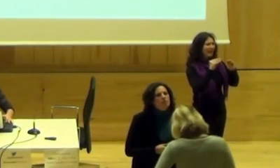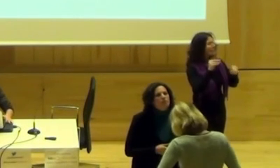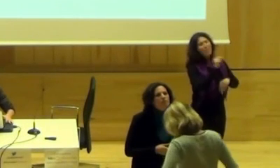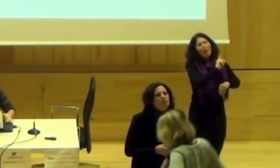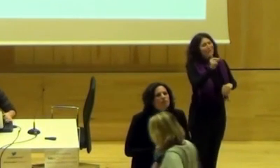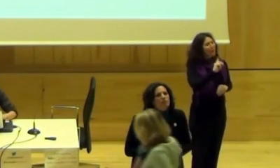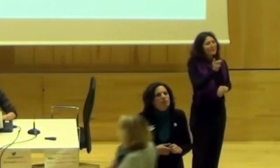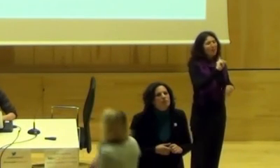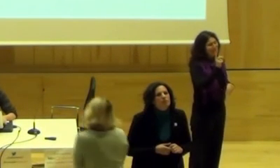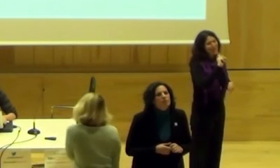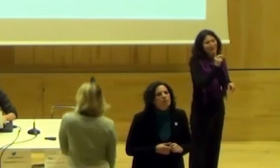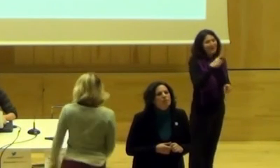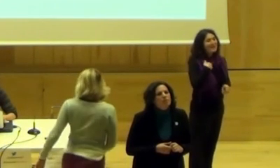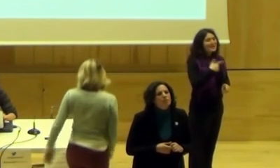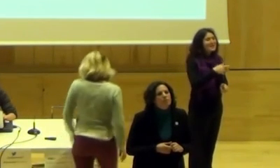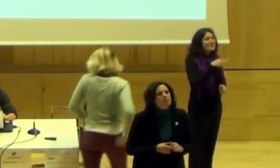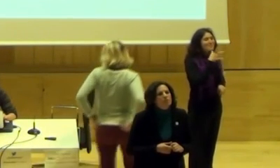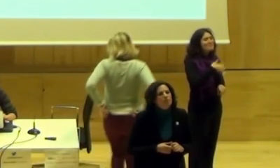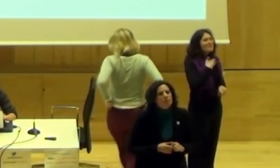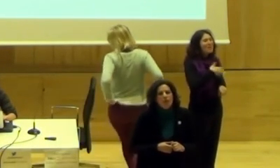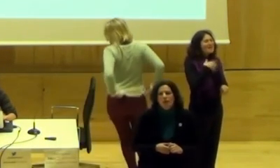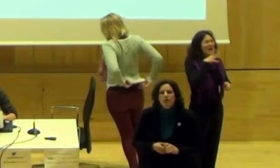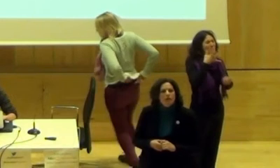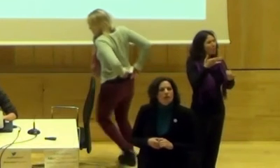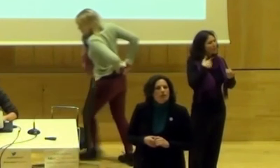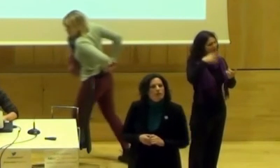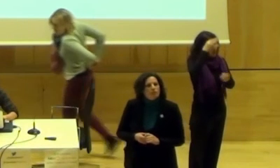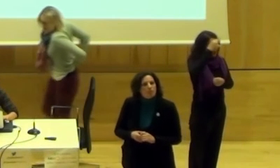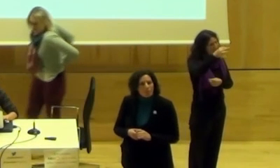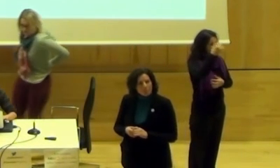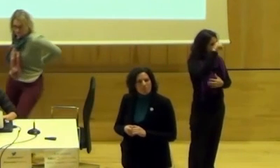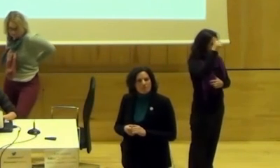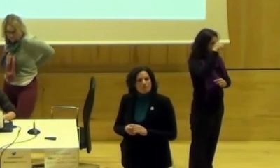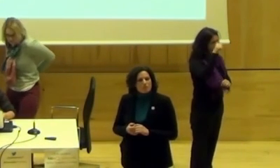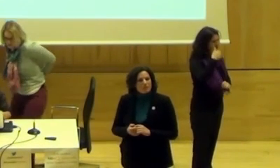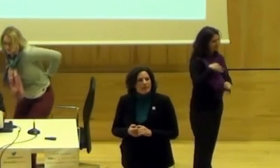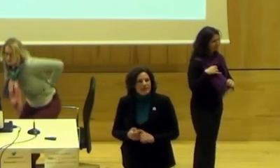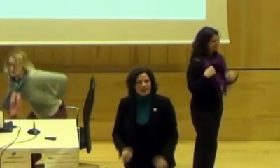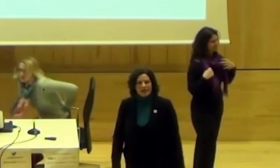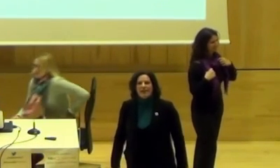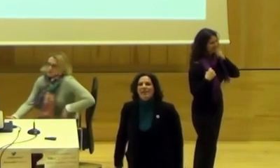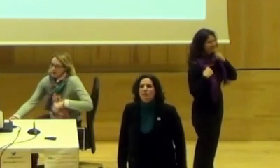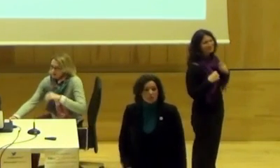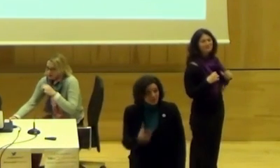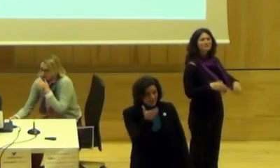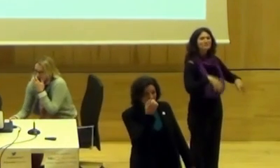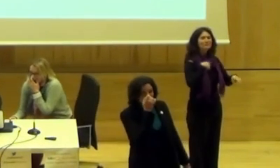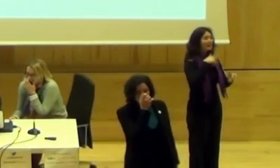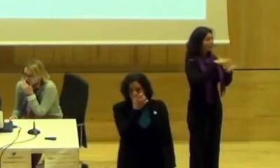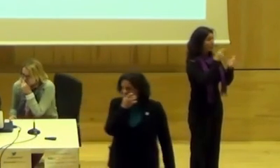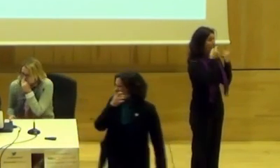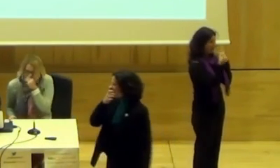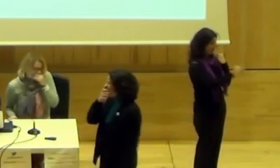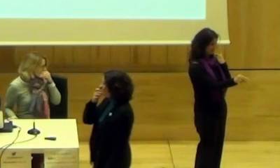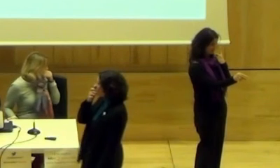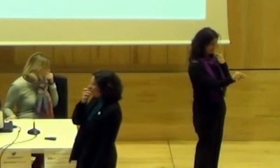en el imaginario, cultural, y también en el... ¿Engrasada no? Bueno, tengo